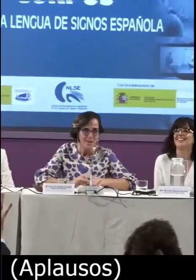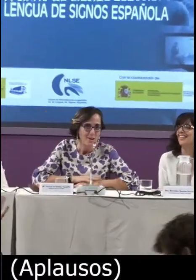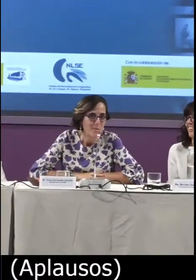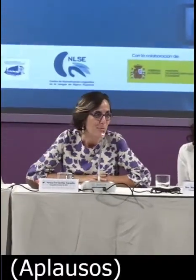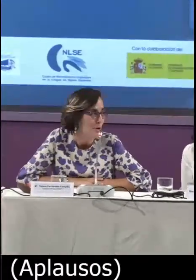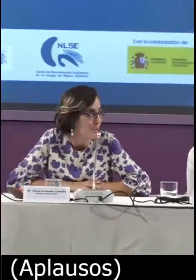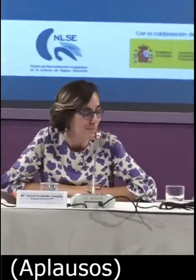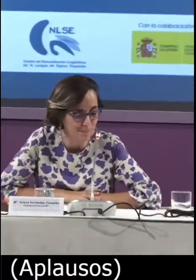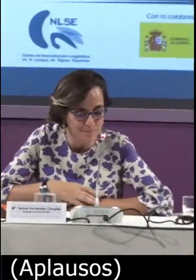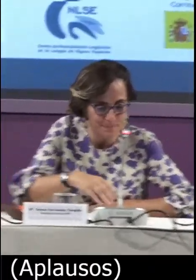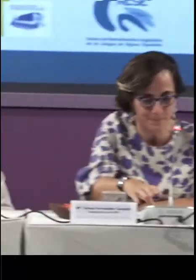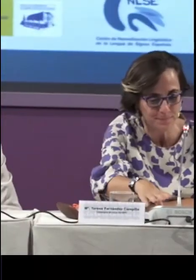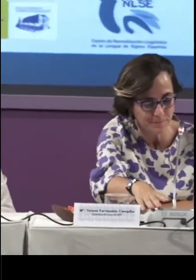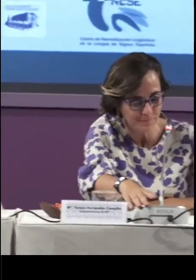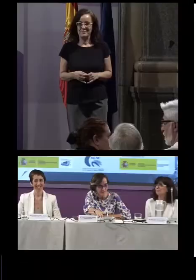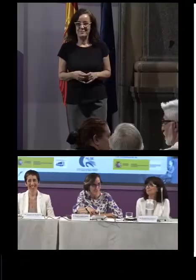Bueno,